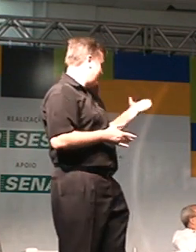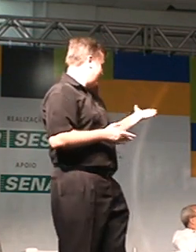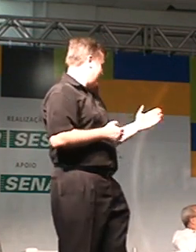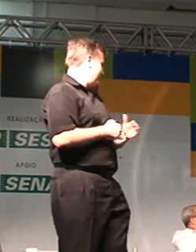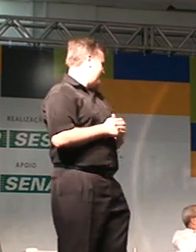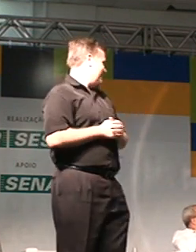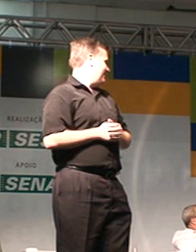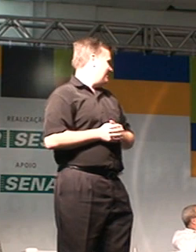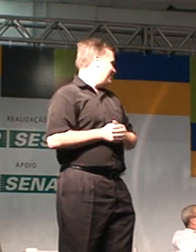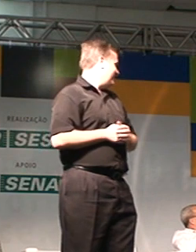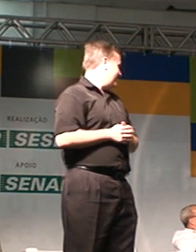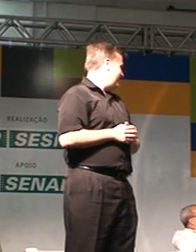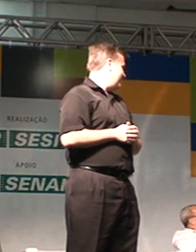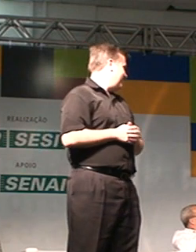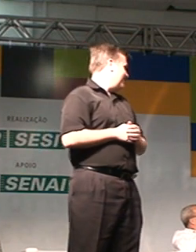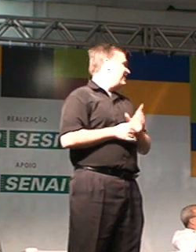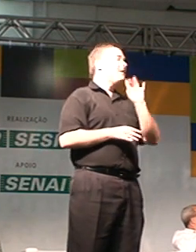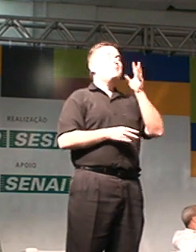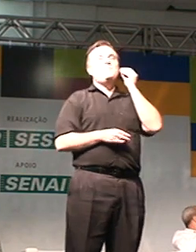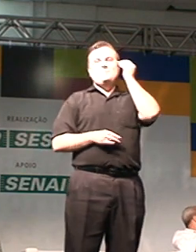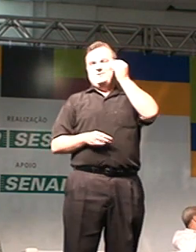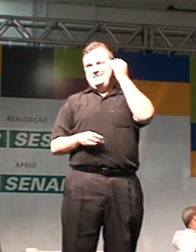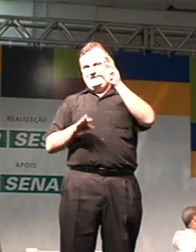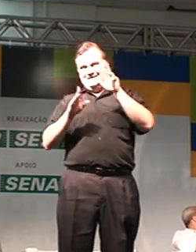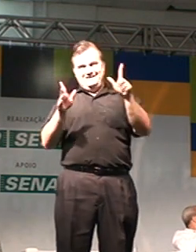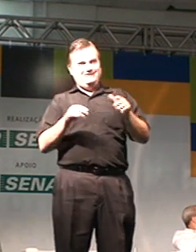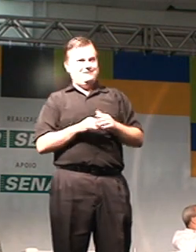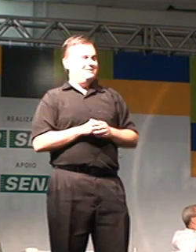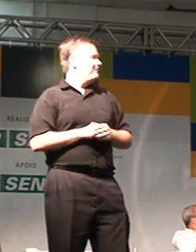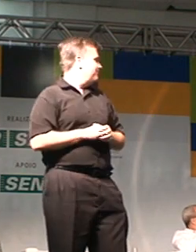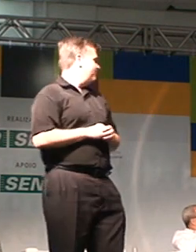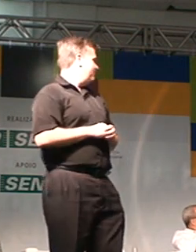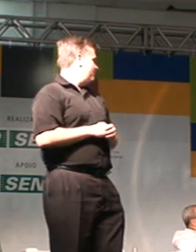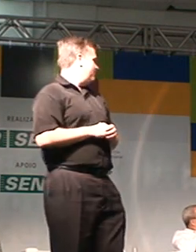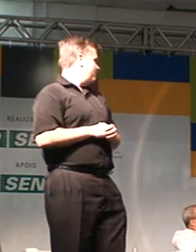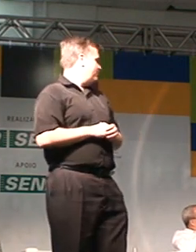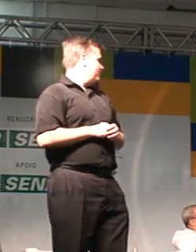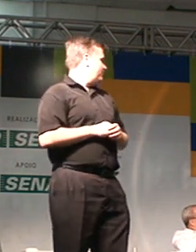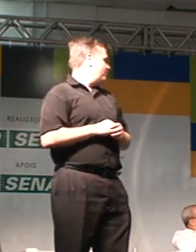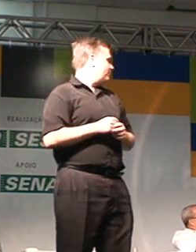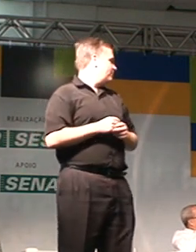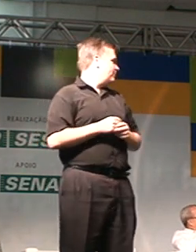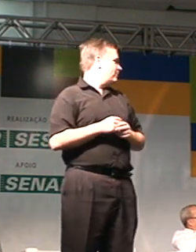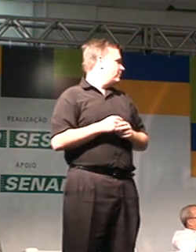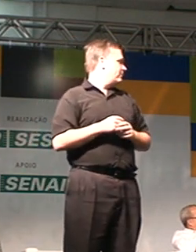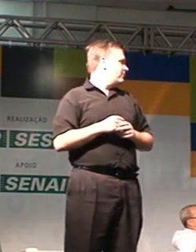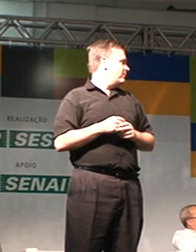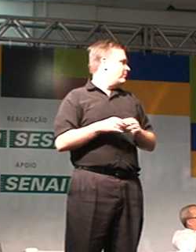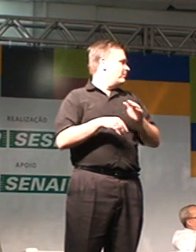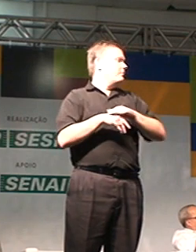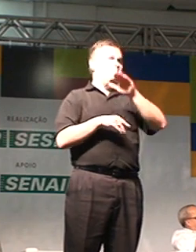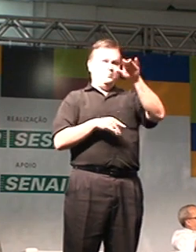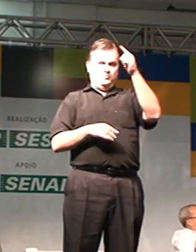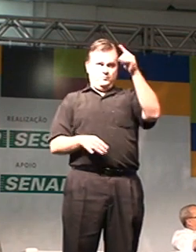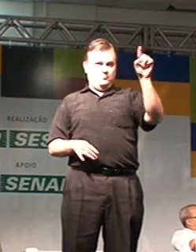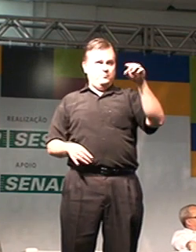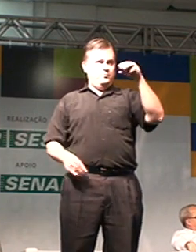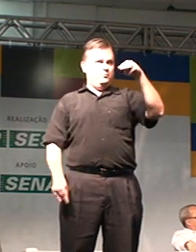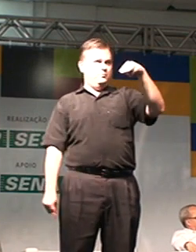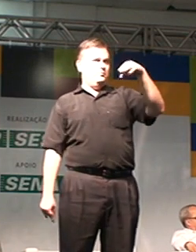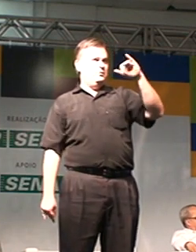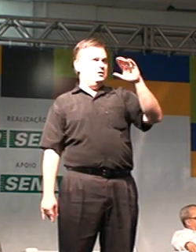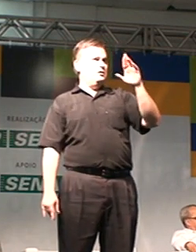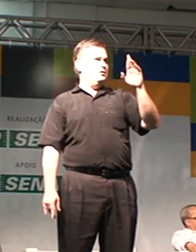não é? Não, os mais experientes, não é? A gente só diz que me esqueça. Depois, vou chamar no finalzinho a Mirella,